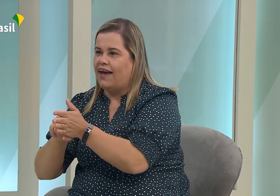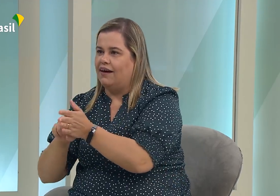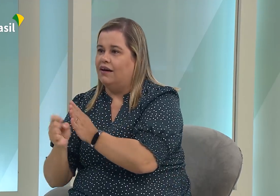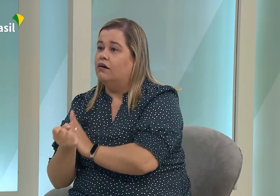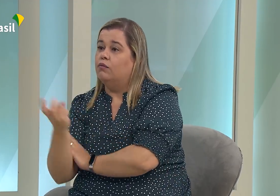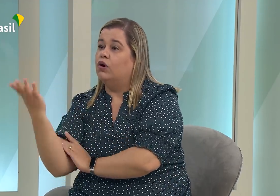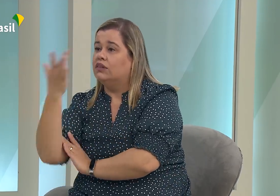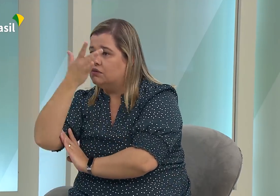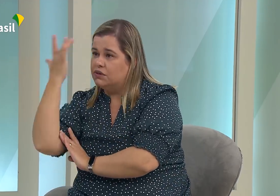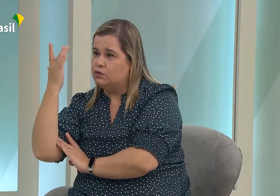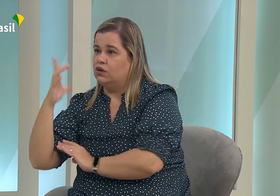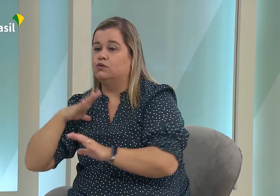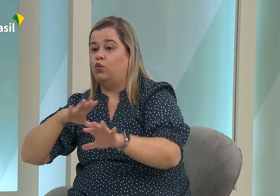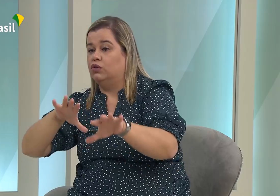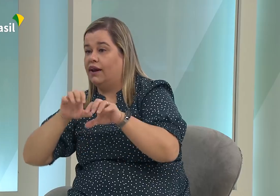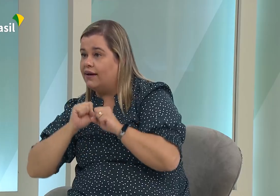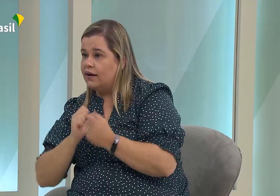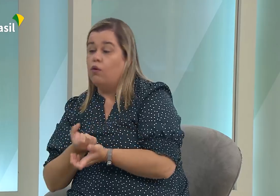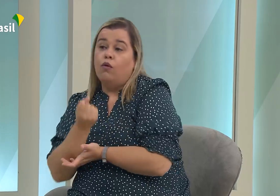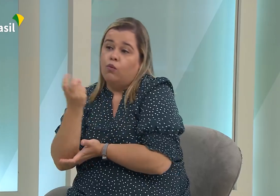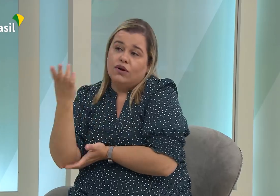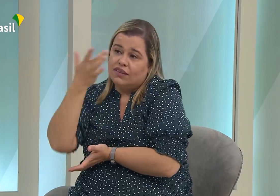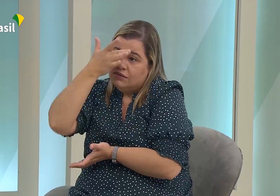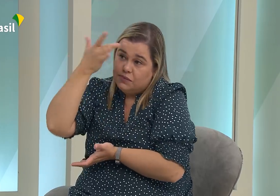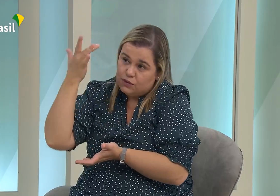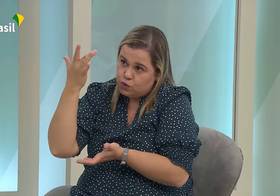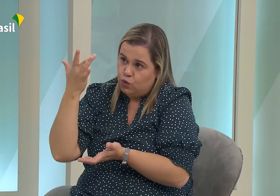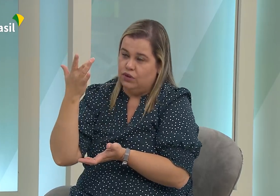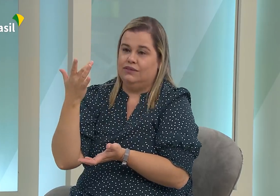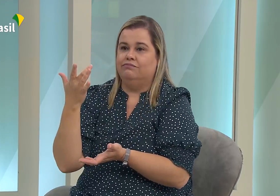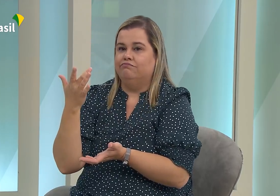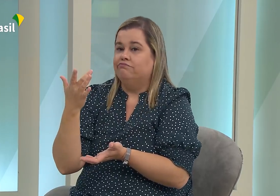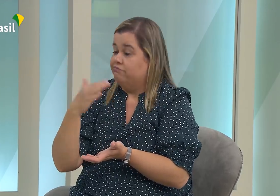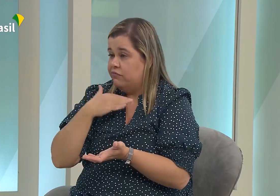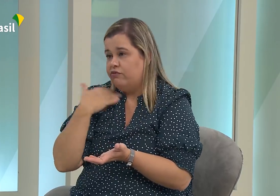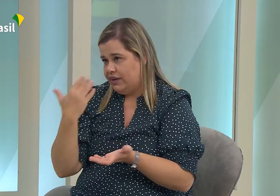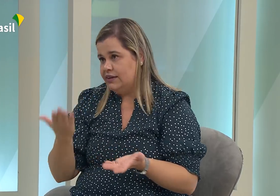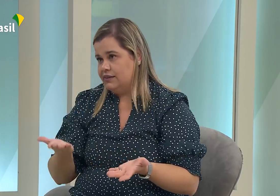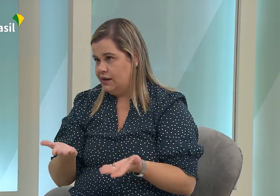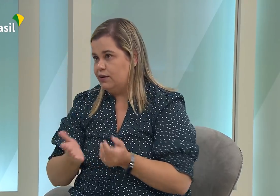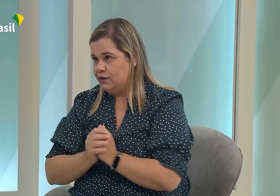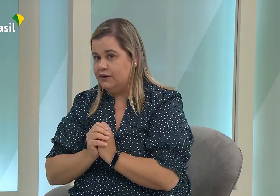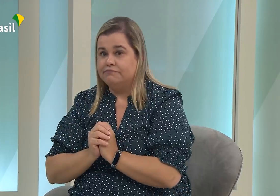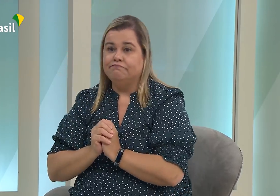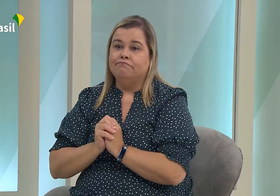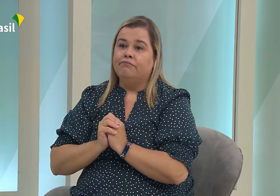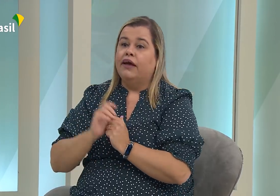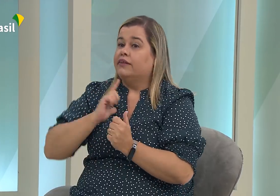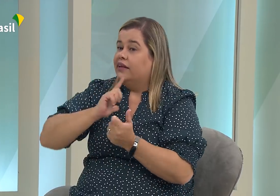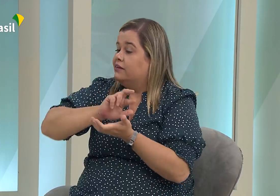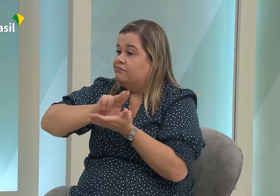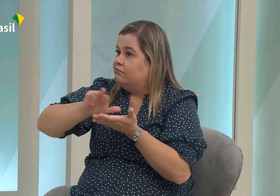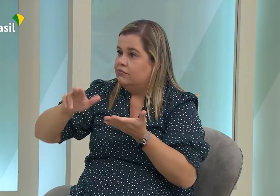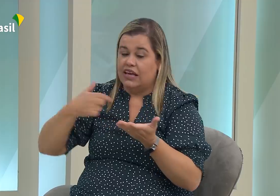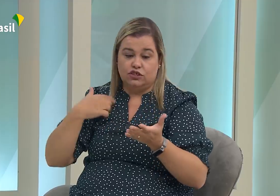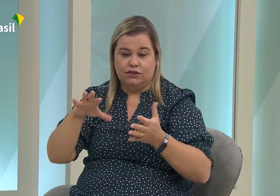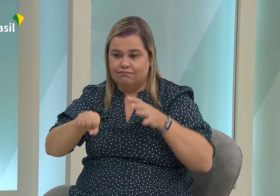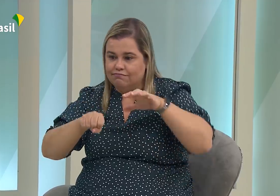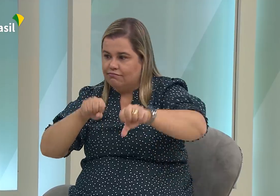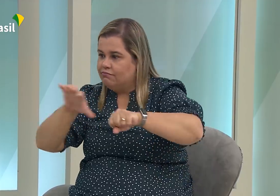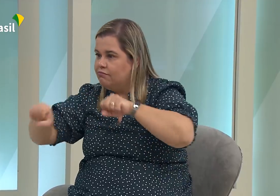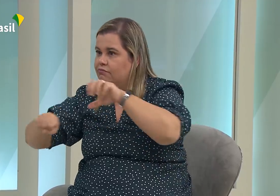Para que a gente possa identificar onde estão as pessoas com deficiência, quantas foram acometidas pelo coronavírus.